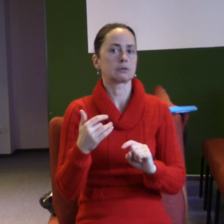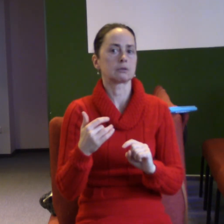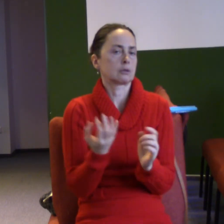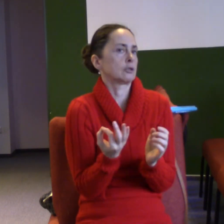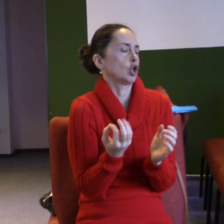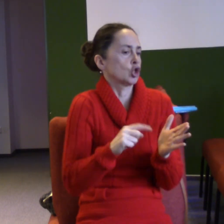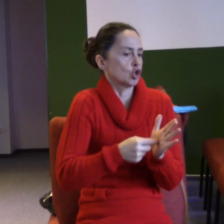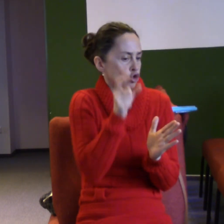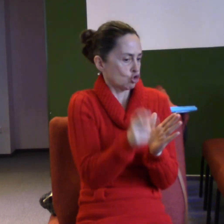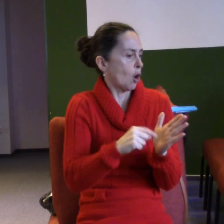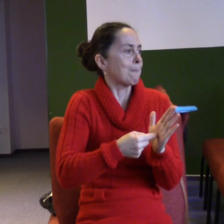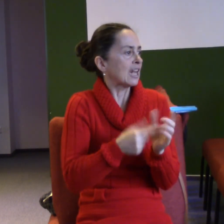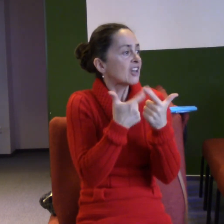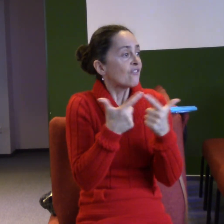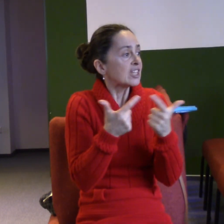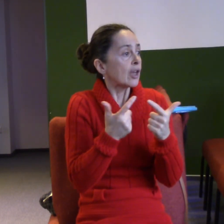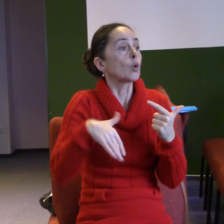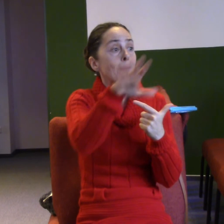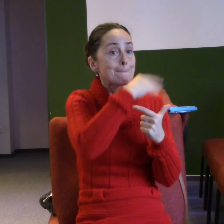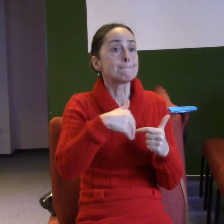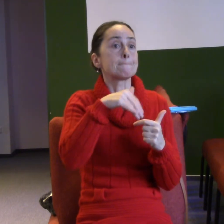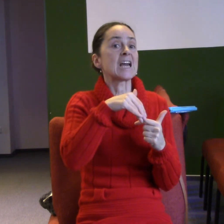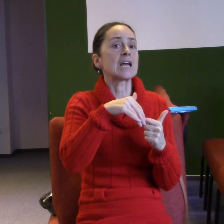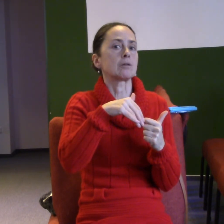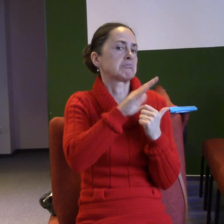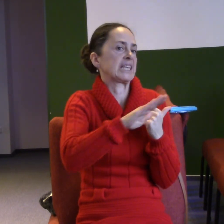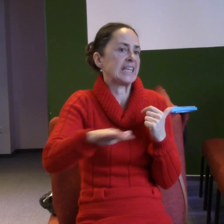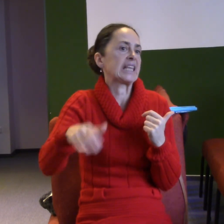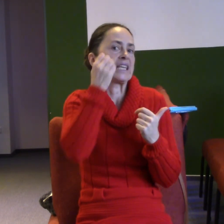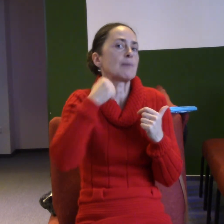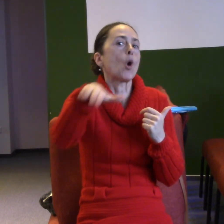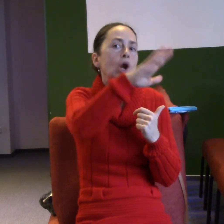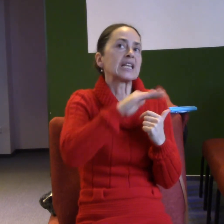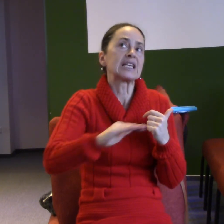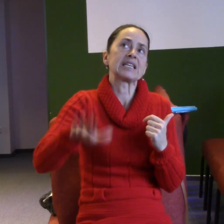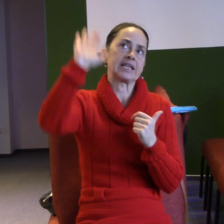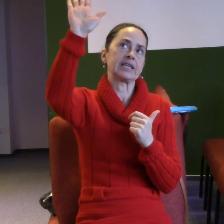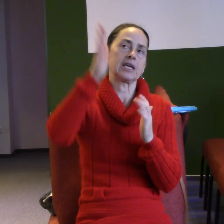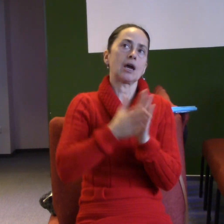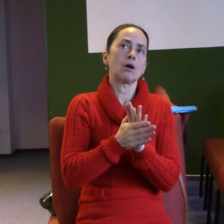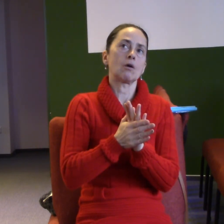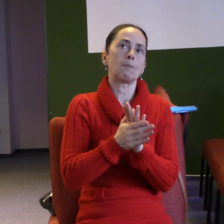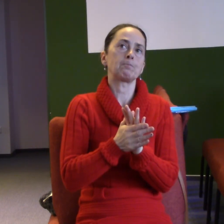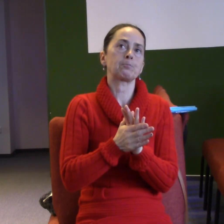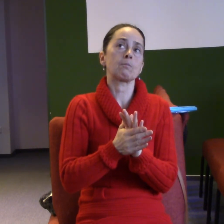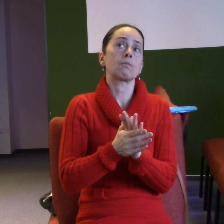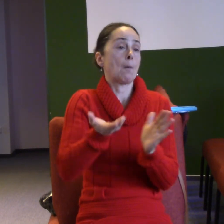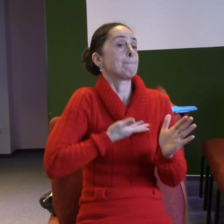že jsme se stali jeho lidem a že jako jeho děti jsme něco zdědili. Máte rádi dědictví?